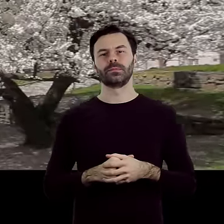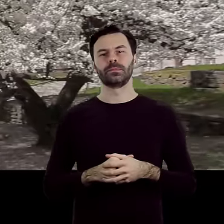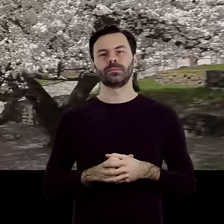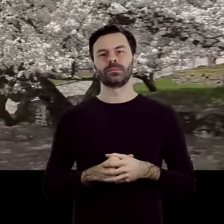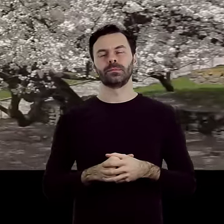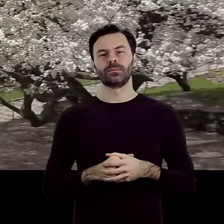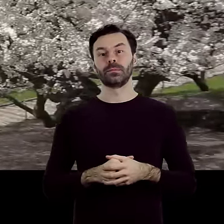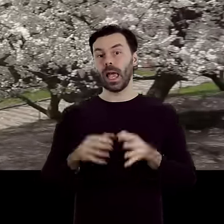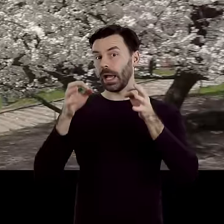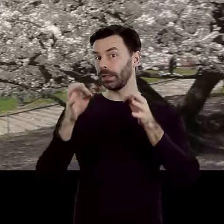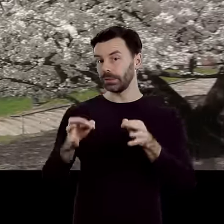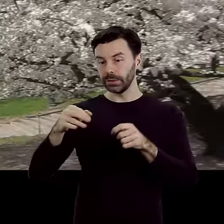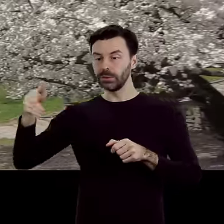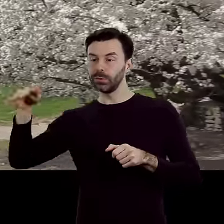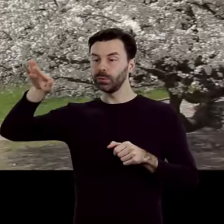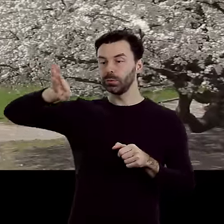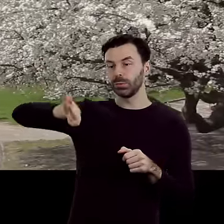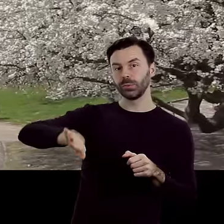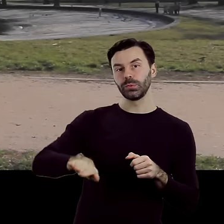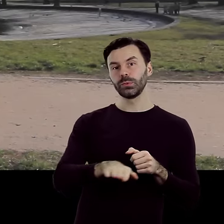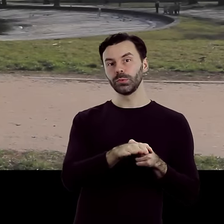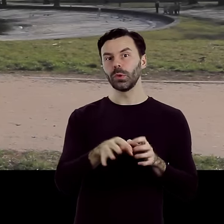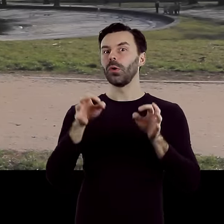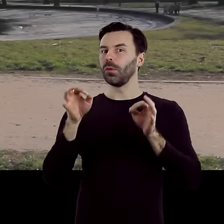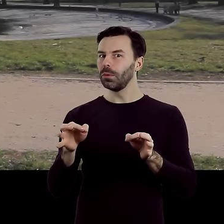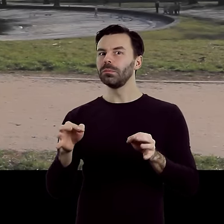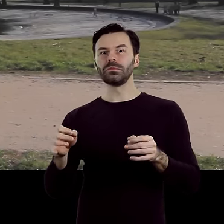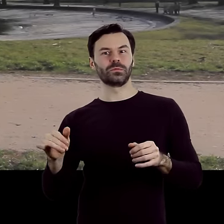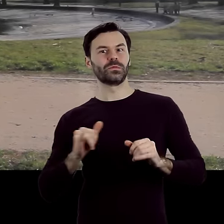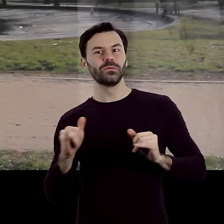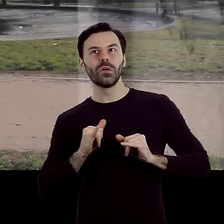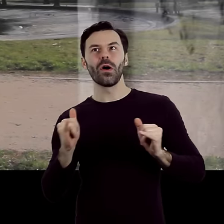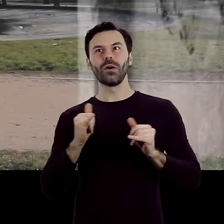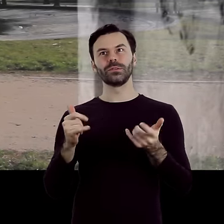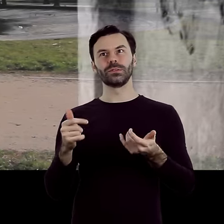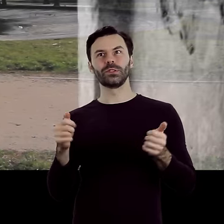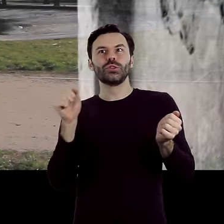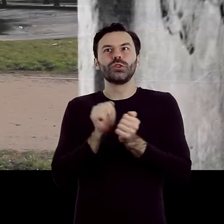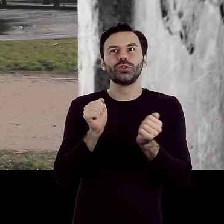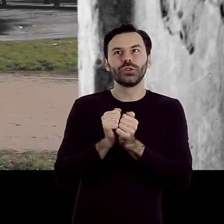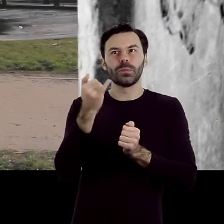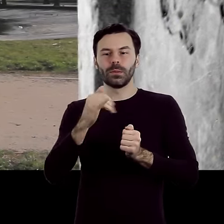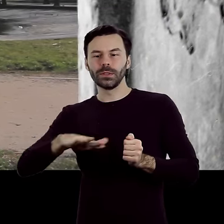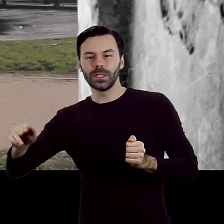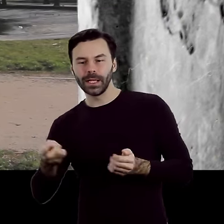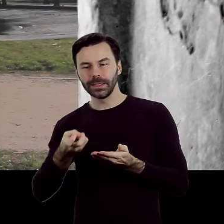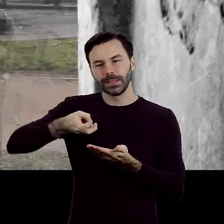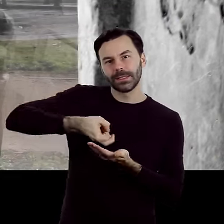Dziś skarpy przy ulicy Wolborskiej służą rekreacji. Zimą dzieci zjeżdżają z nich na sankach. Spadek